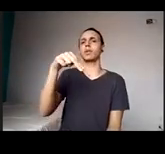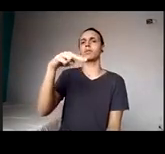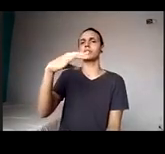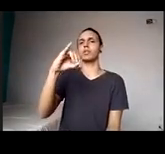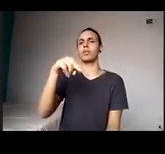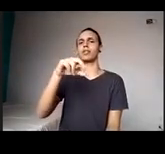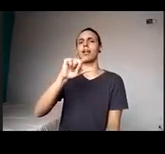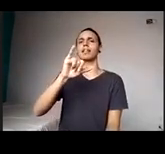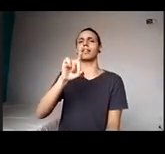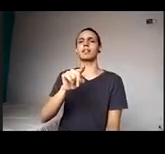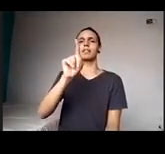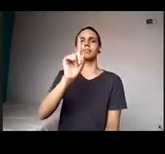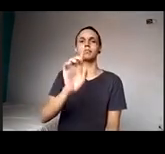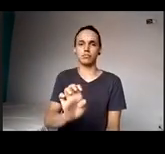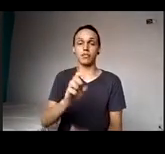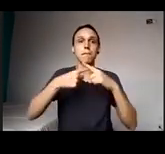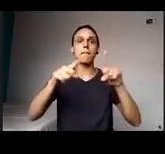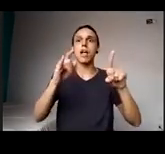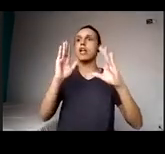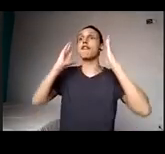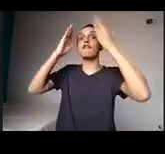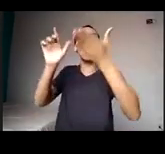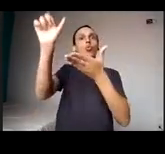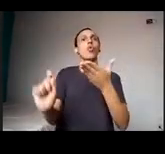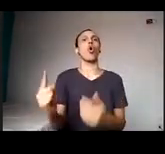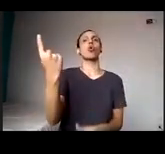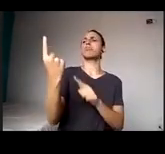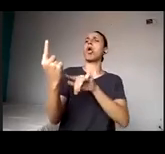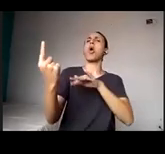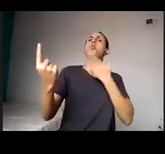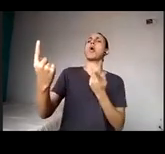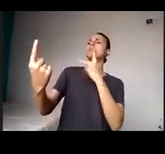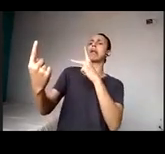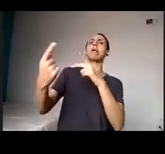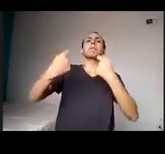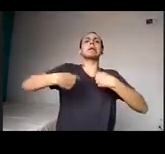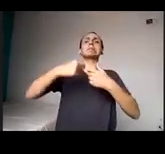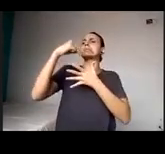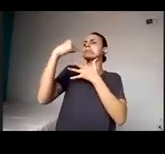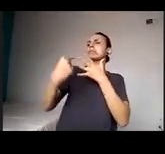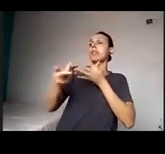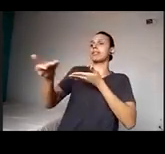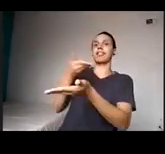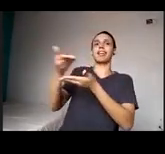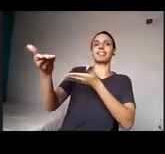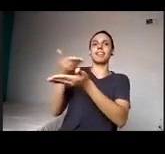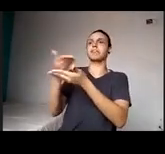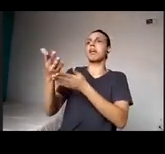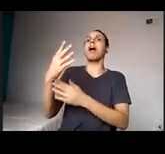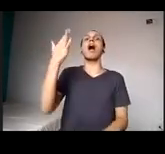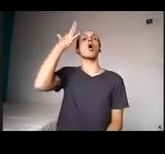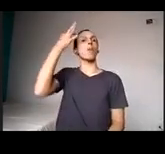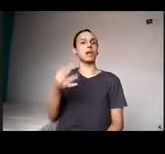é a necessidade e a partir de compreender essa necessidade, ter essa interação com ele, é que a gente vai saber qual a melhor